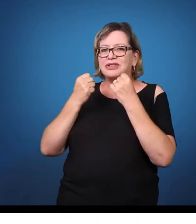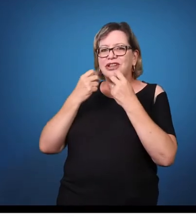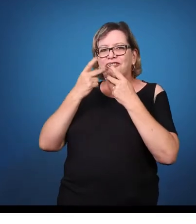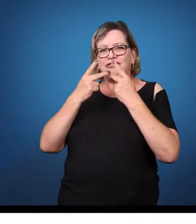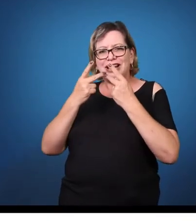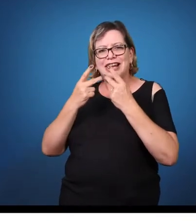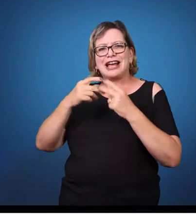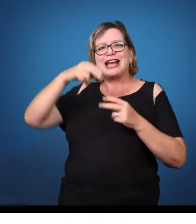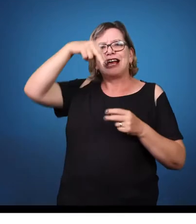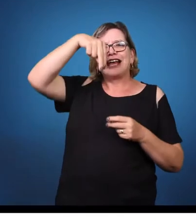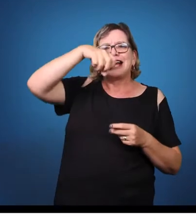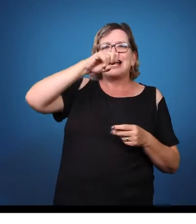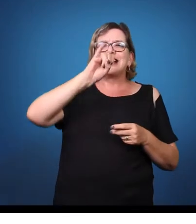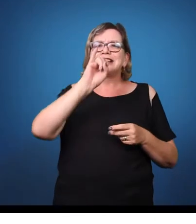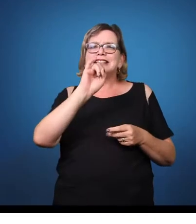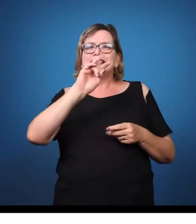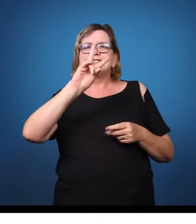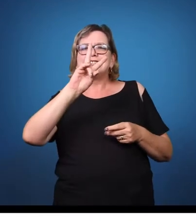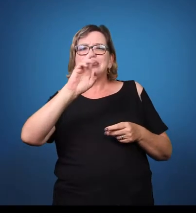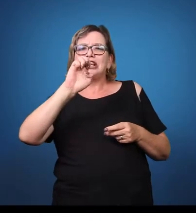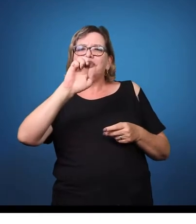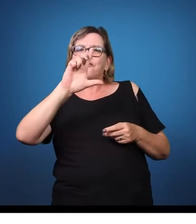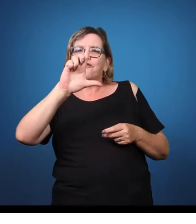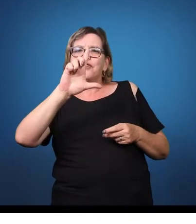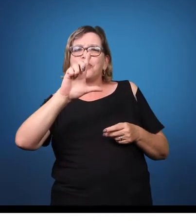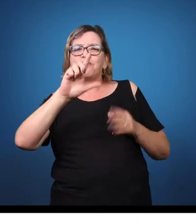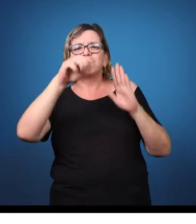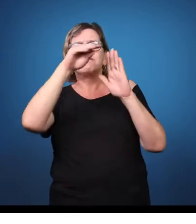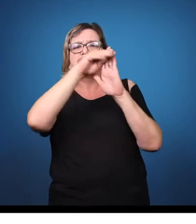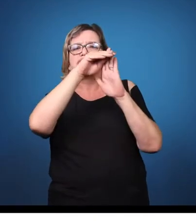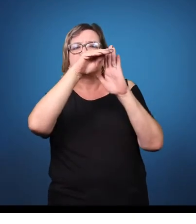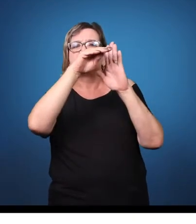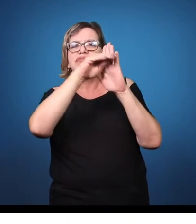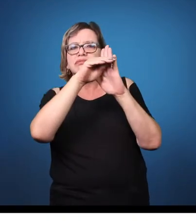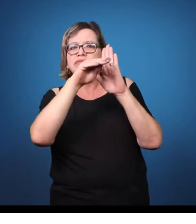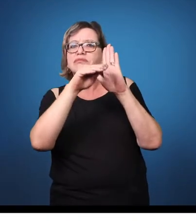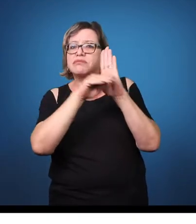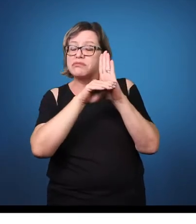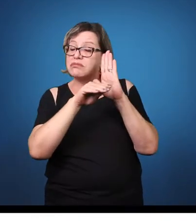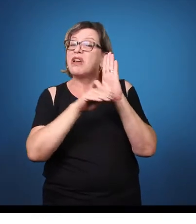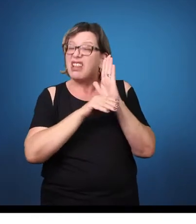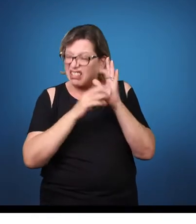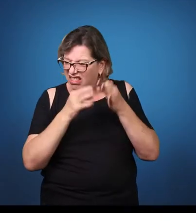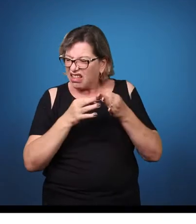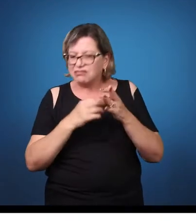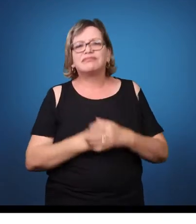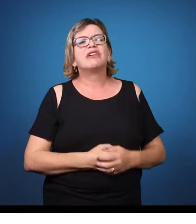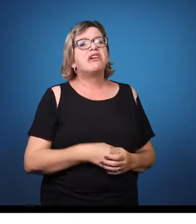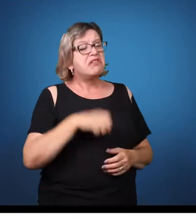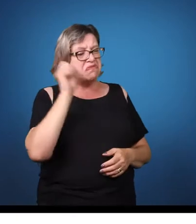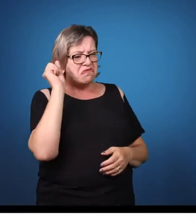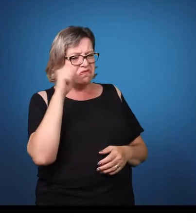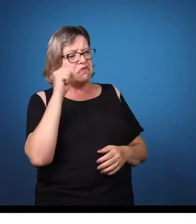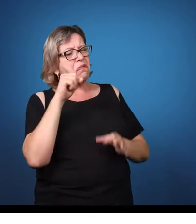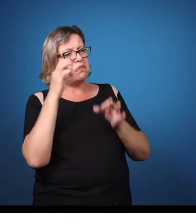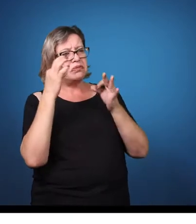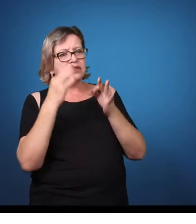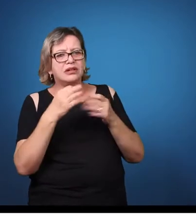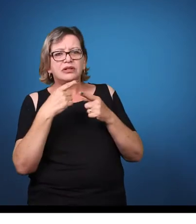É adequado sim. Por quê? Por exemplo, você tem uma, outrora, 50 anos, você